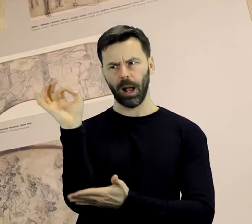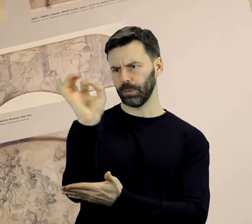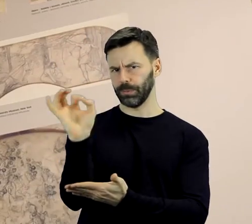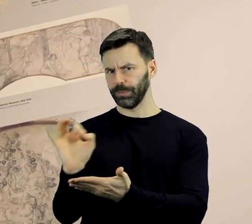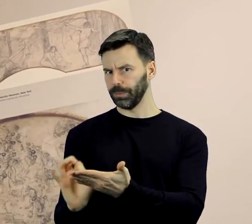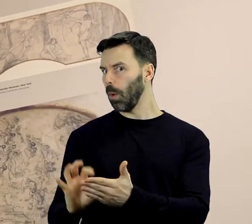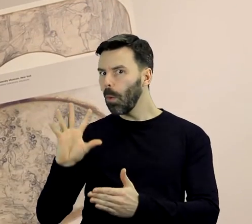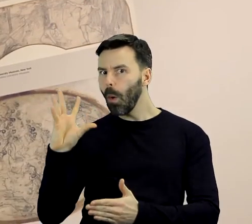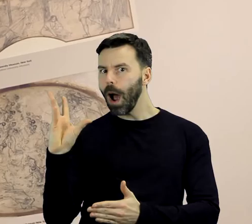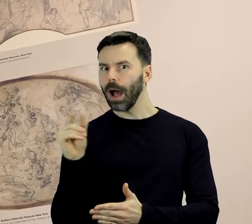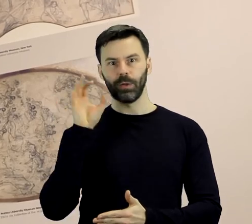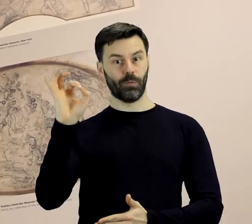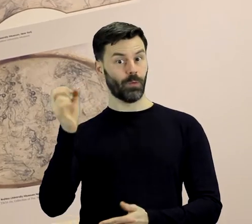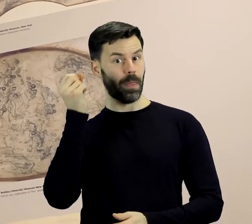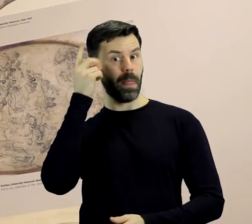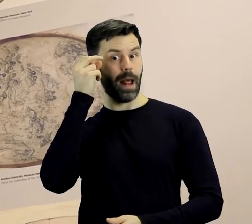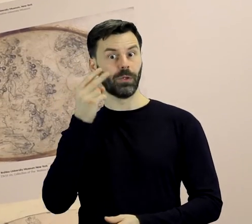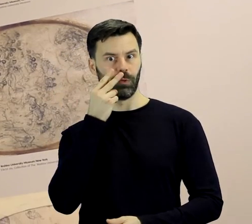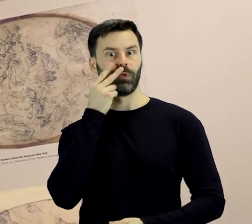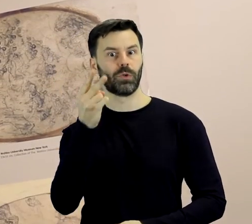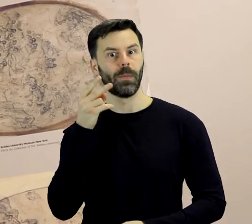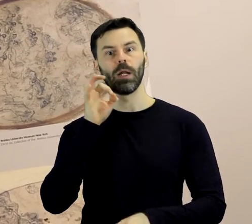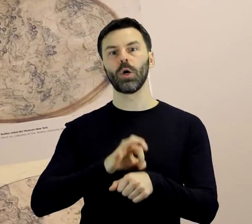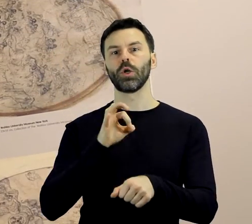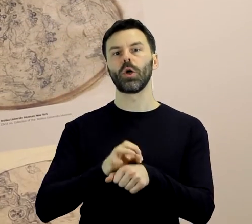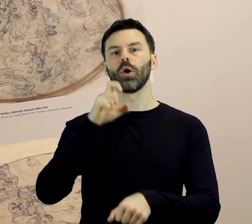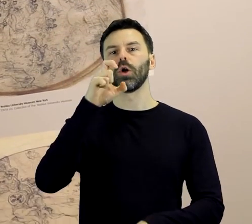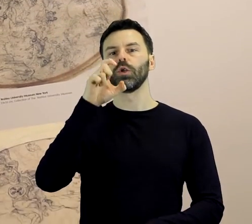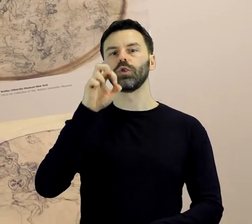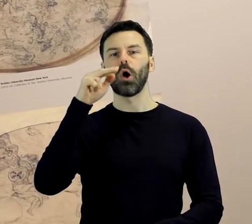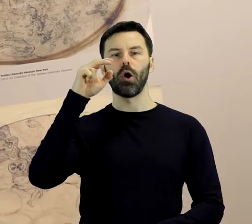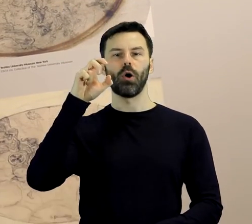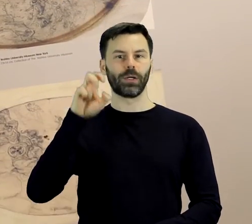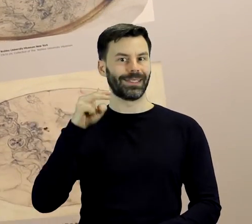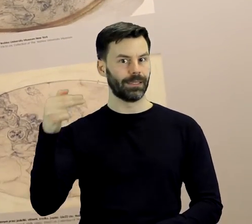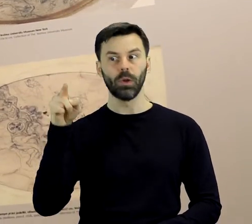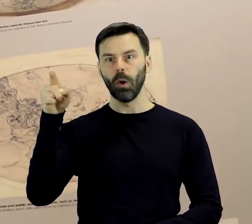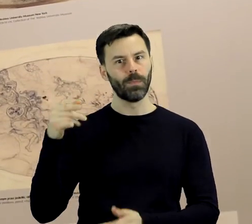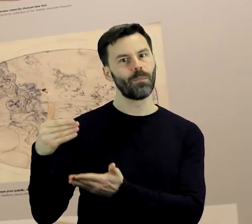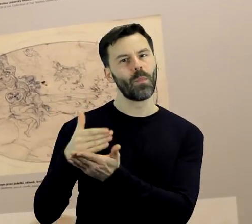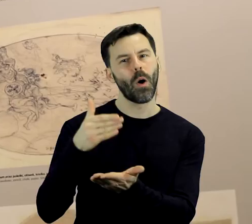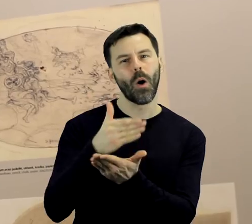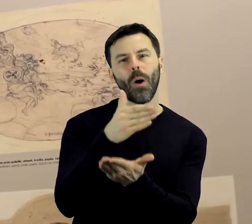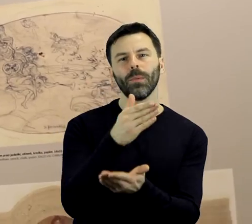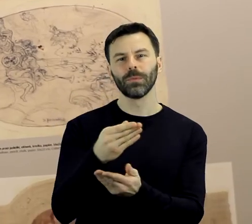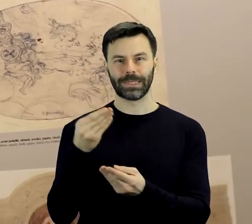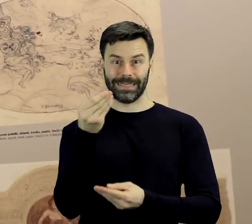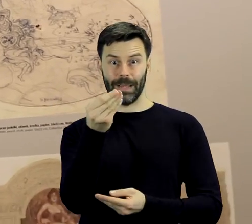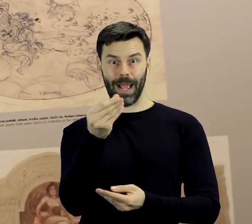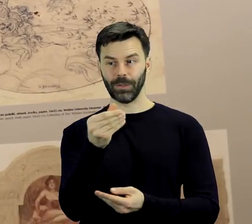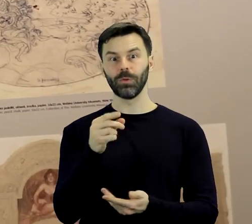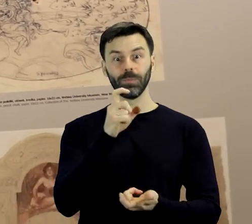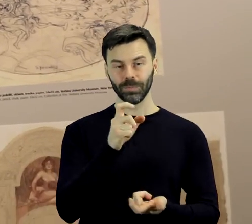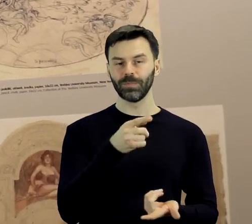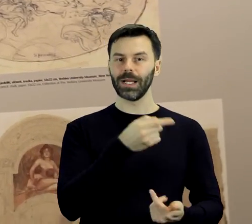Jego talent dostrzegł również dr Mieczysław Kony, który pomógł mu uzyskać skromne stypendium od przemysłowców